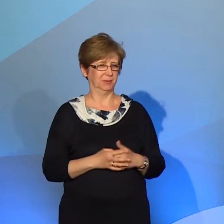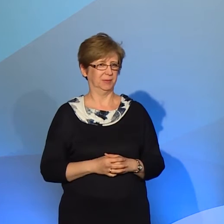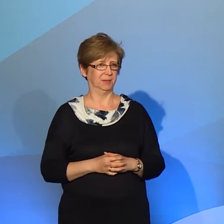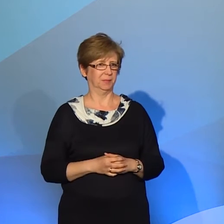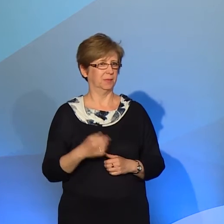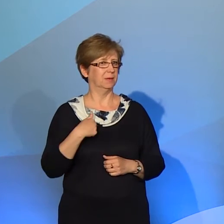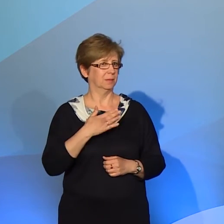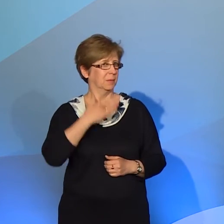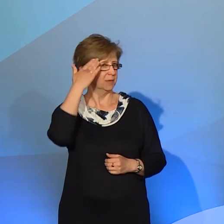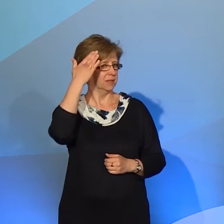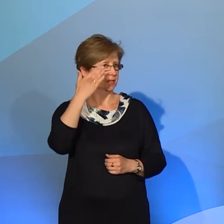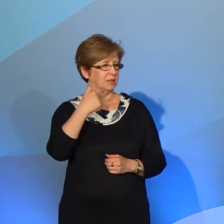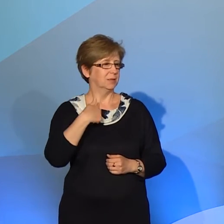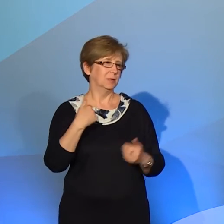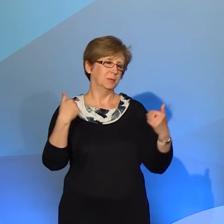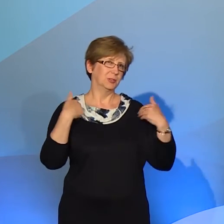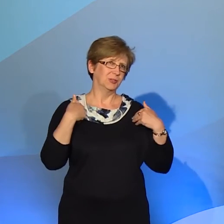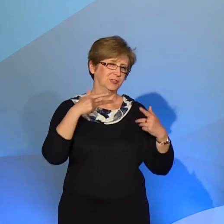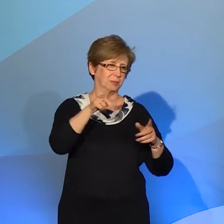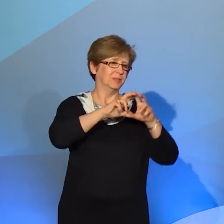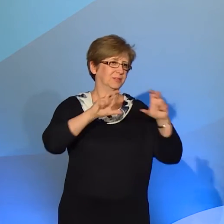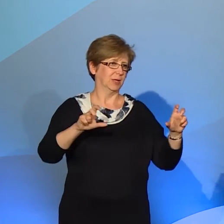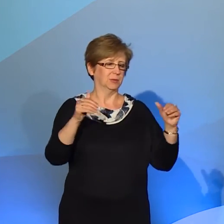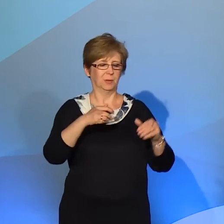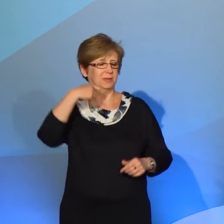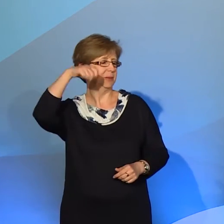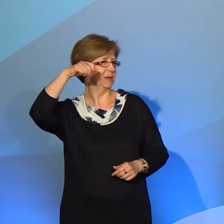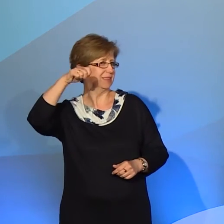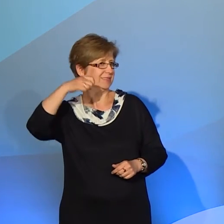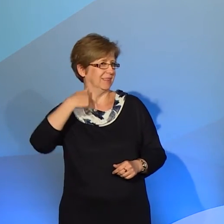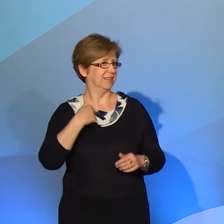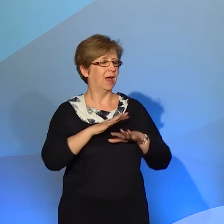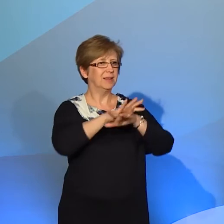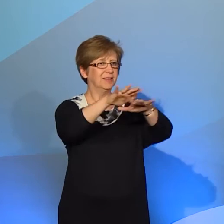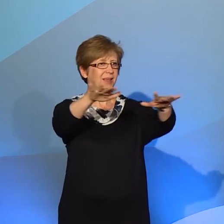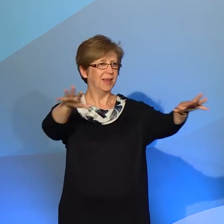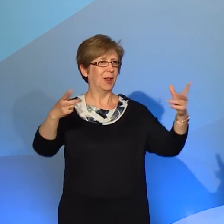też doszujemy takich czasów, może niekoniecznie prezydent, ale wiele osób będzie potrafiło zamigać, dziękuję.